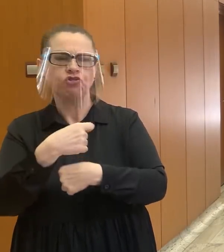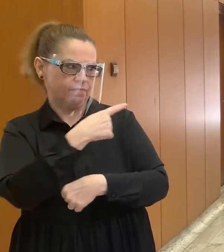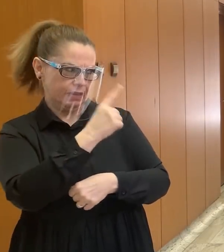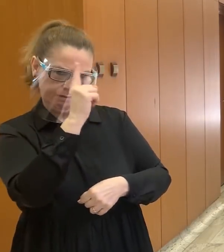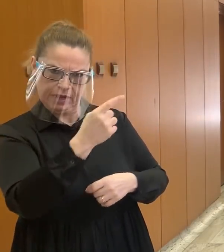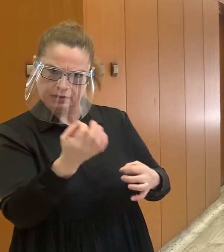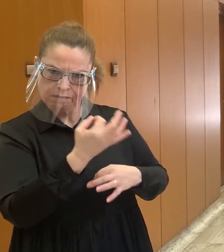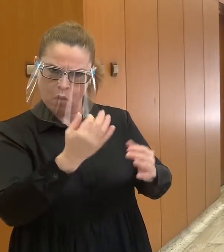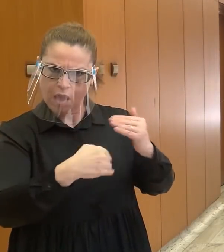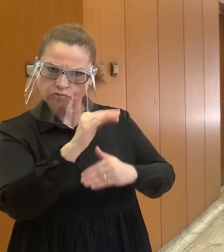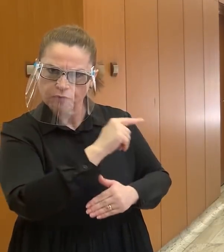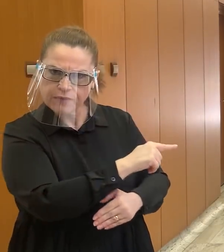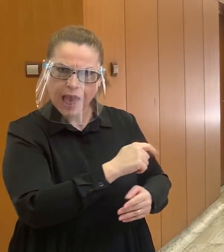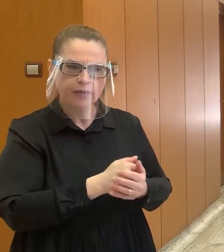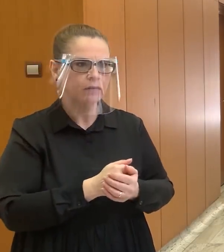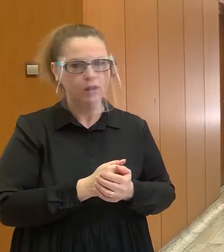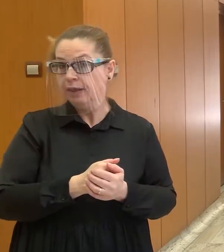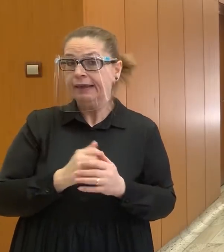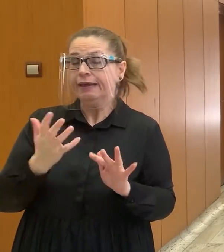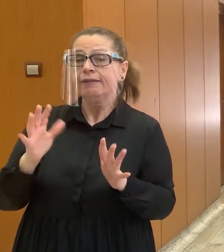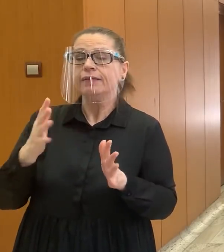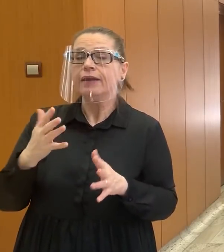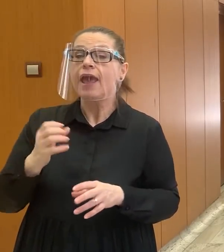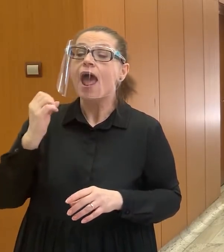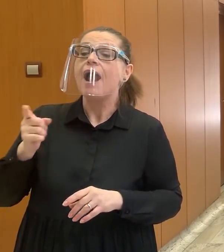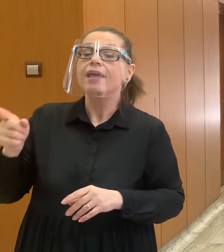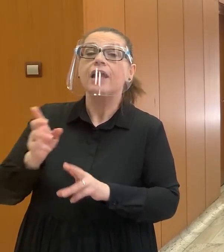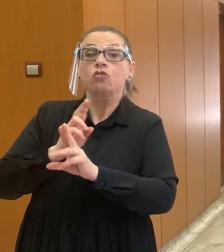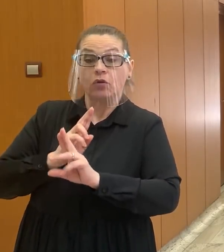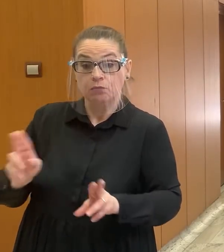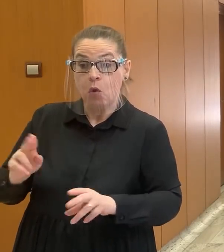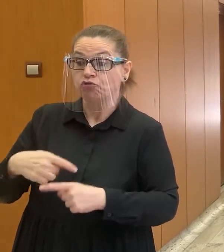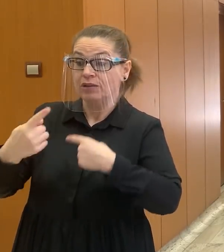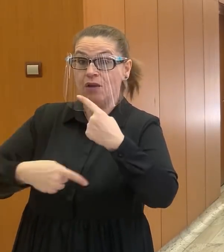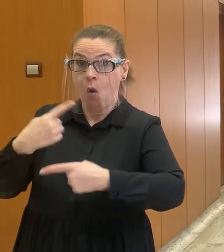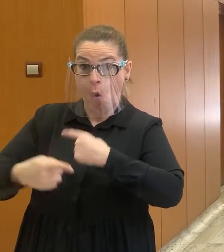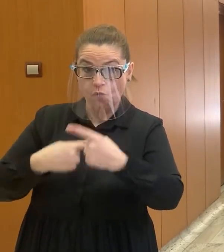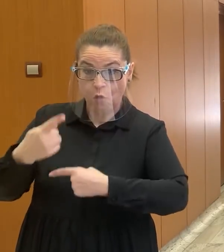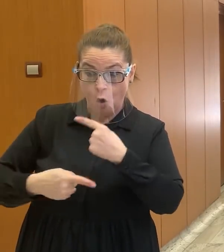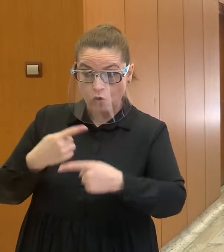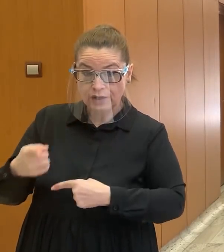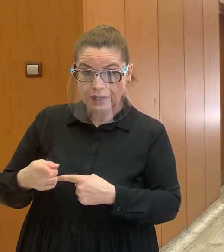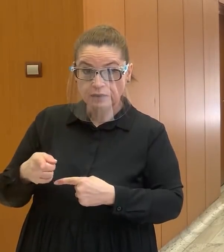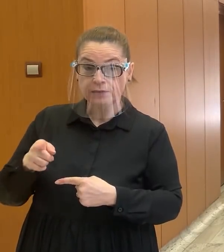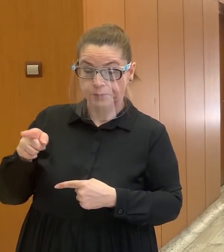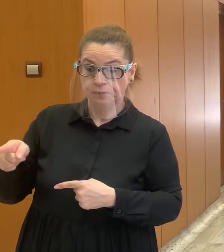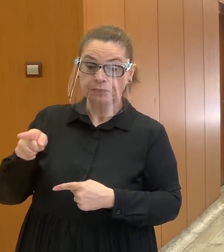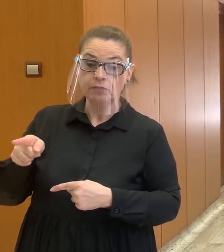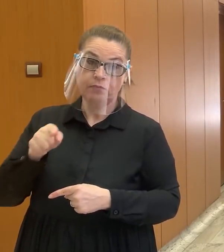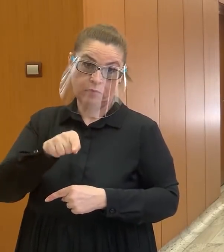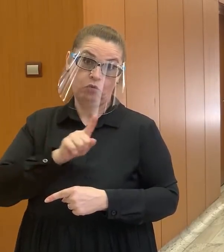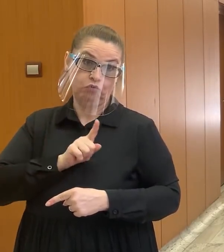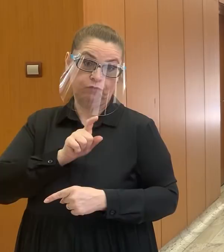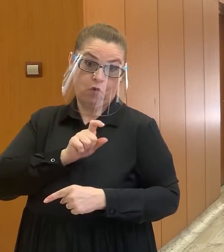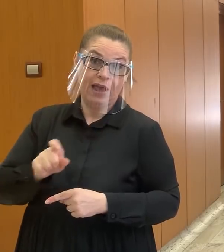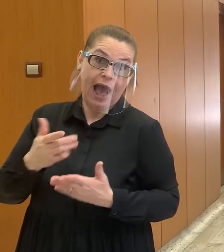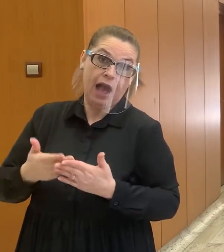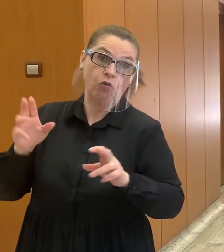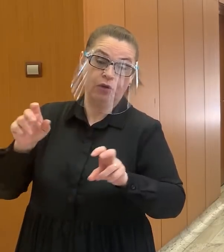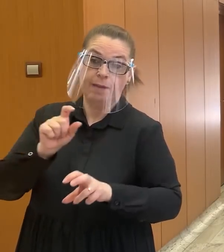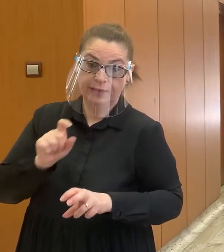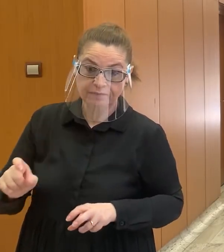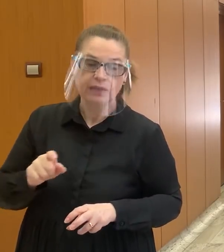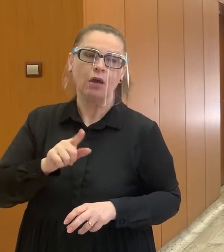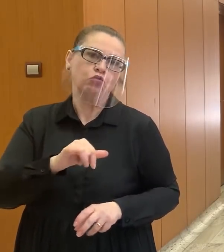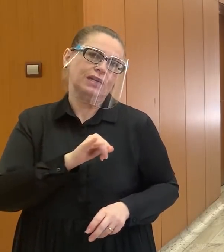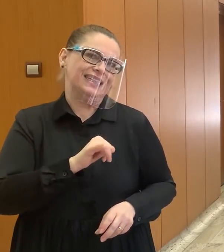ja si myslím, že už len to, keď sa bude môcť vyjadriť k tomu, čo mu je kladené za vinu, tak môže poskytnúť veľmi zaujímavý kontext toho, čo